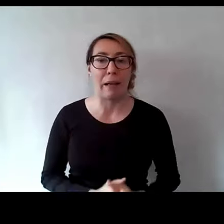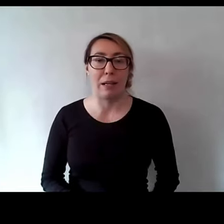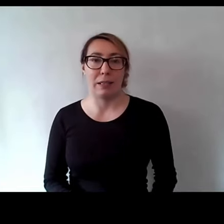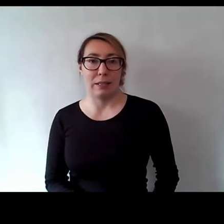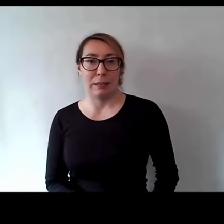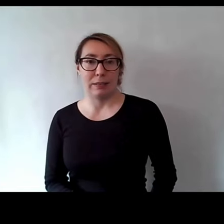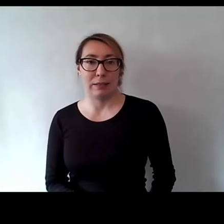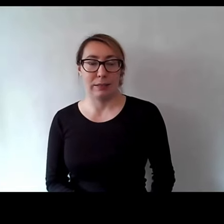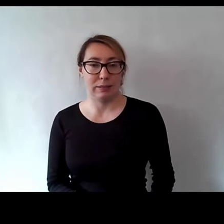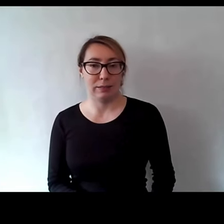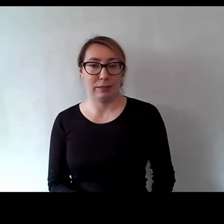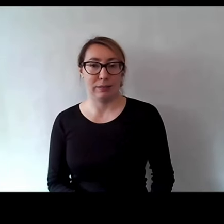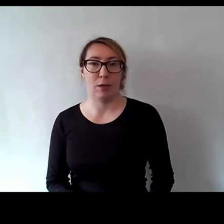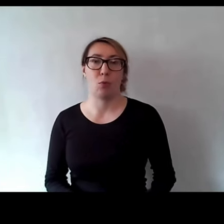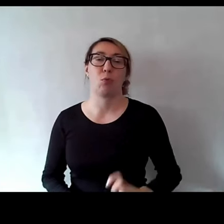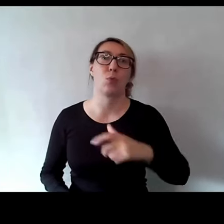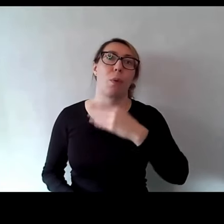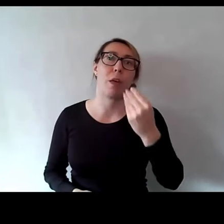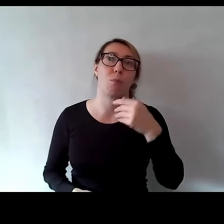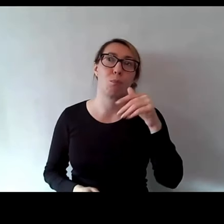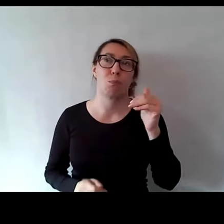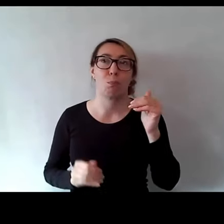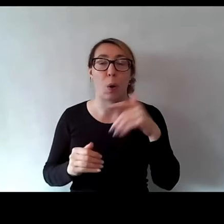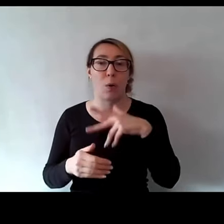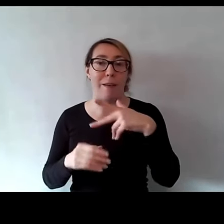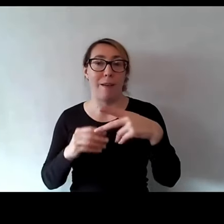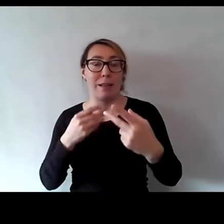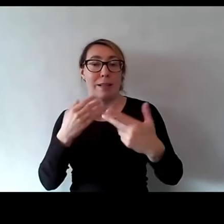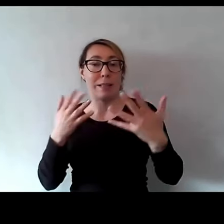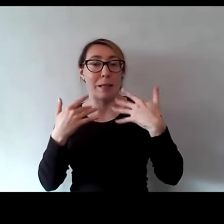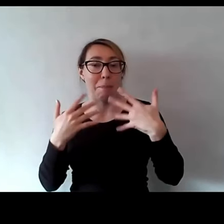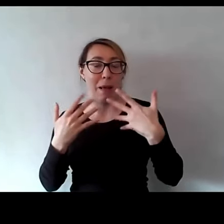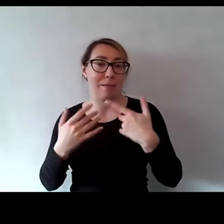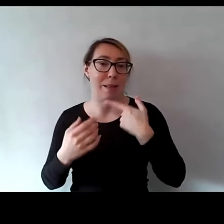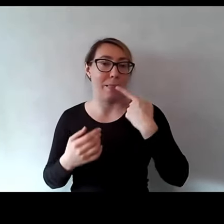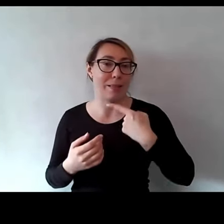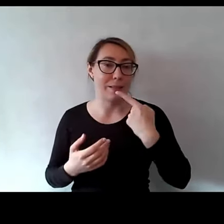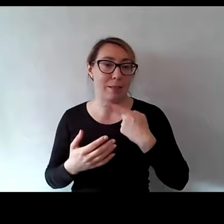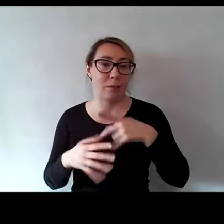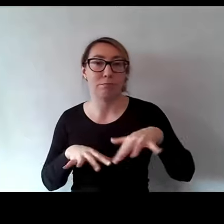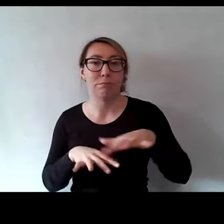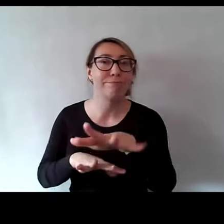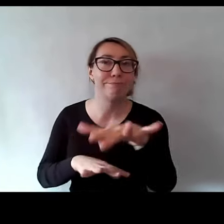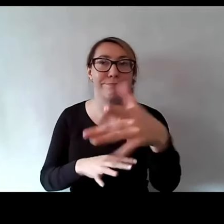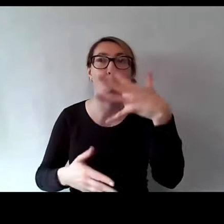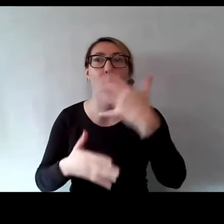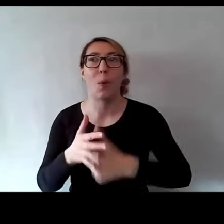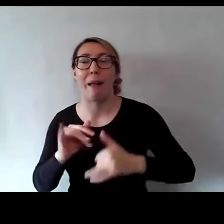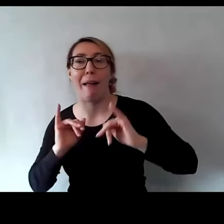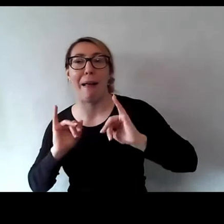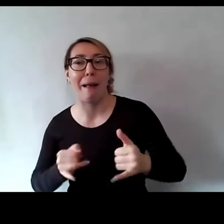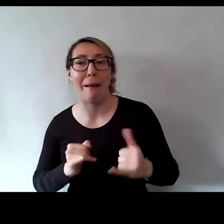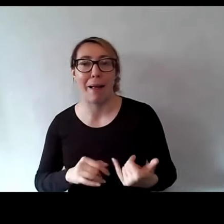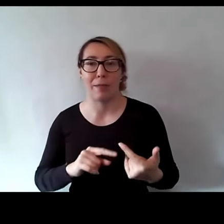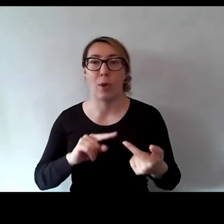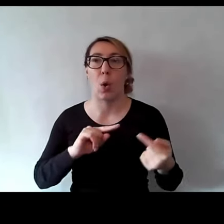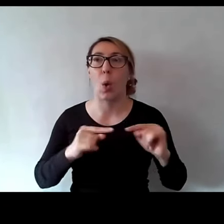do czego jeszcze można by wykorzystać taki wirtualny spacer językowy, w jakich kontekstach,